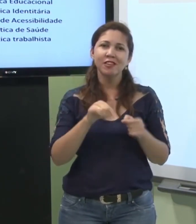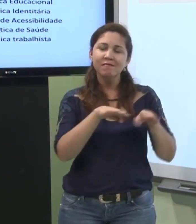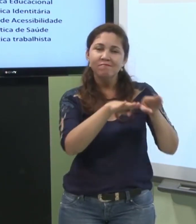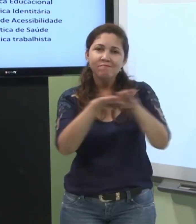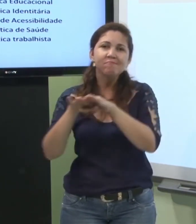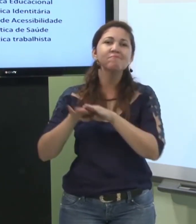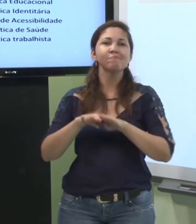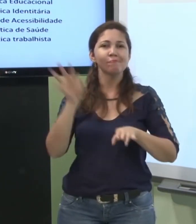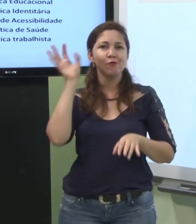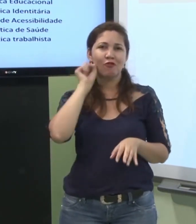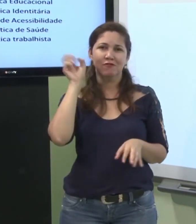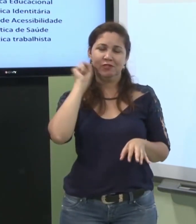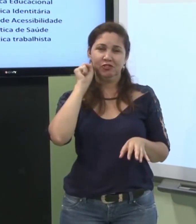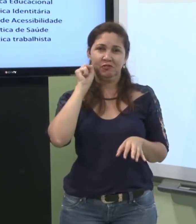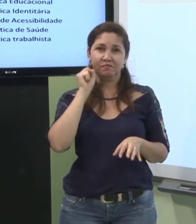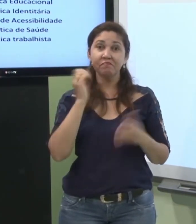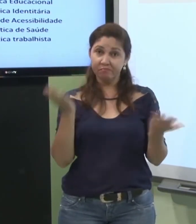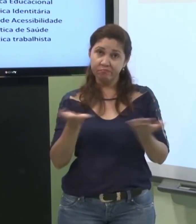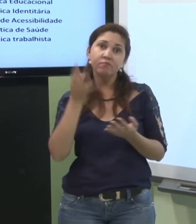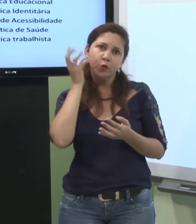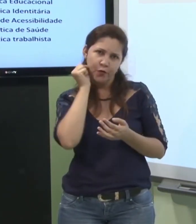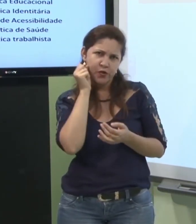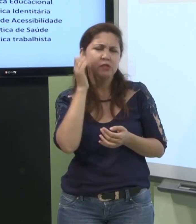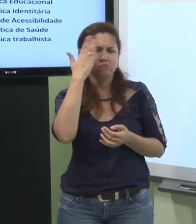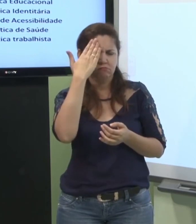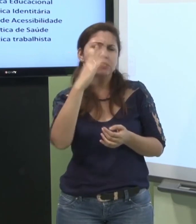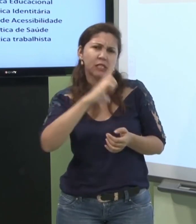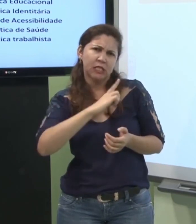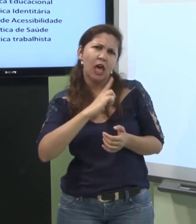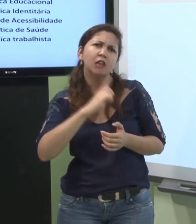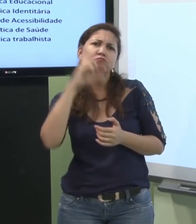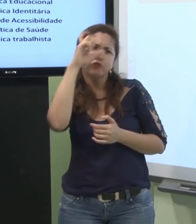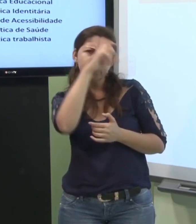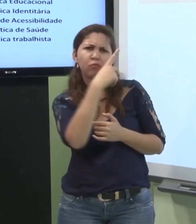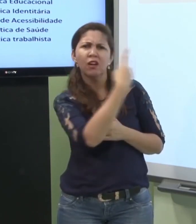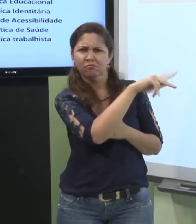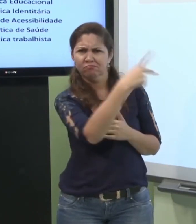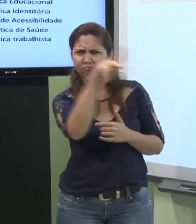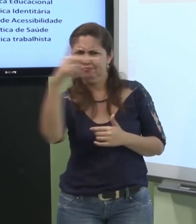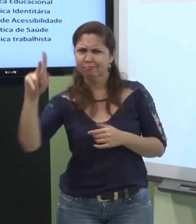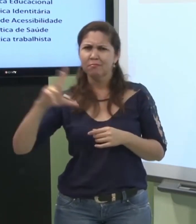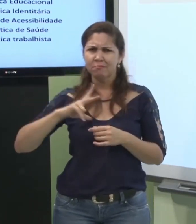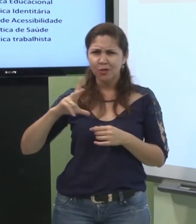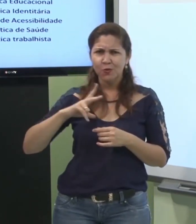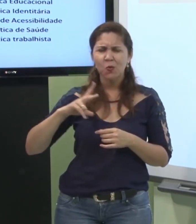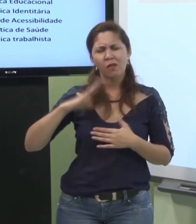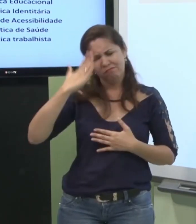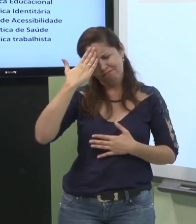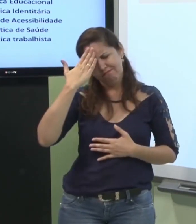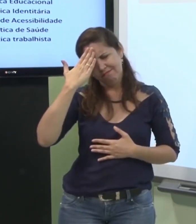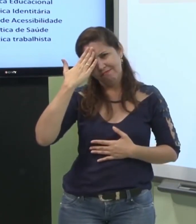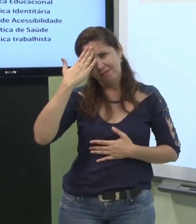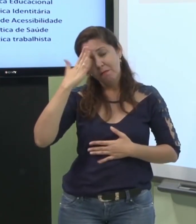conseguir igualdade assim como ouvinte eu sei que os ouvintes têm suas dificuldades particulares